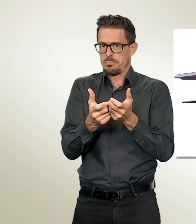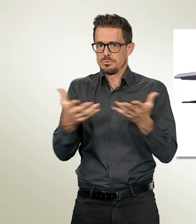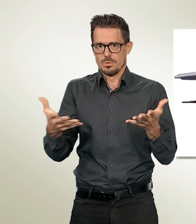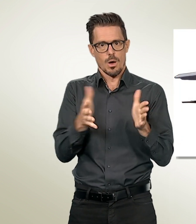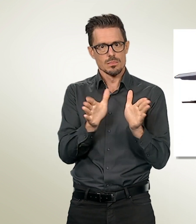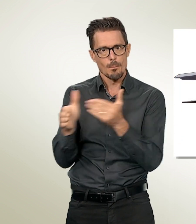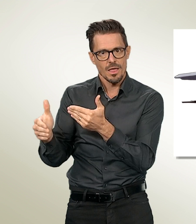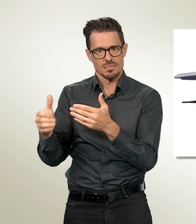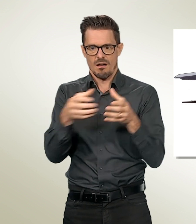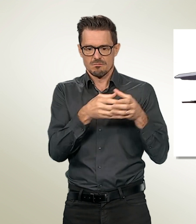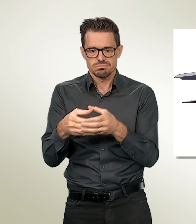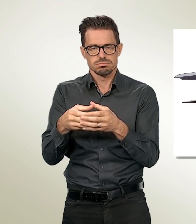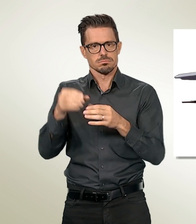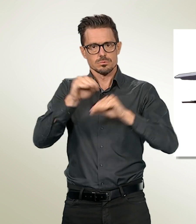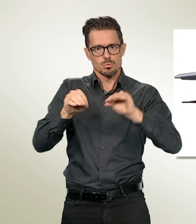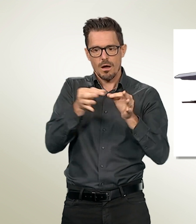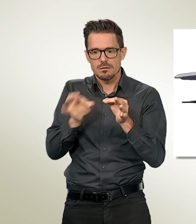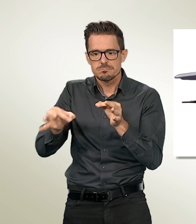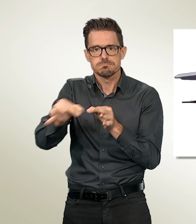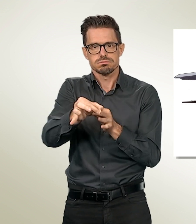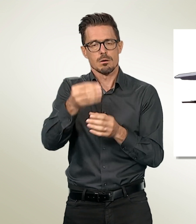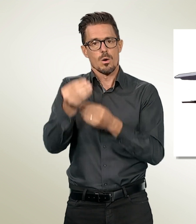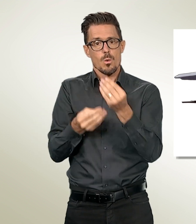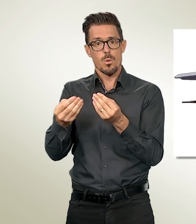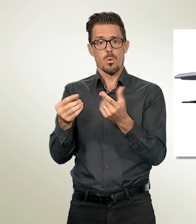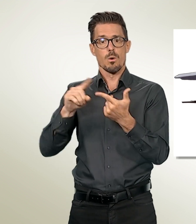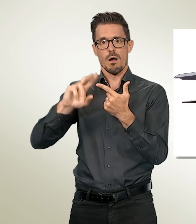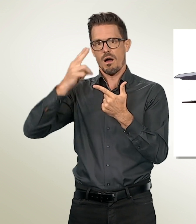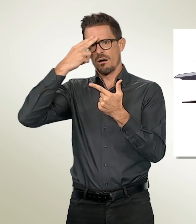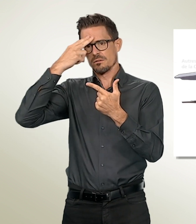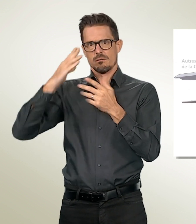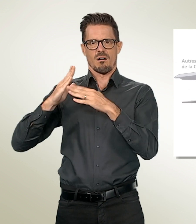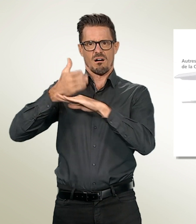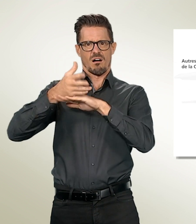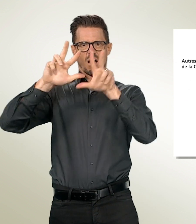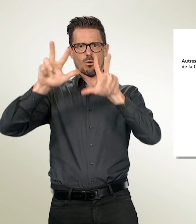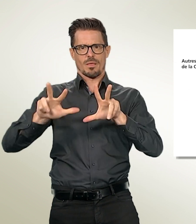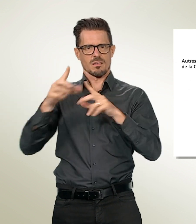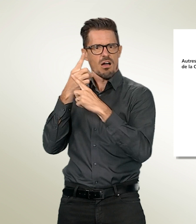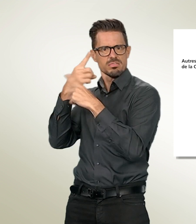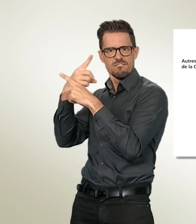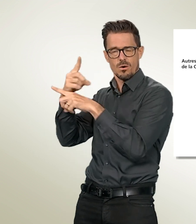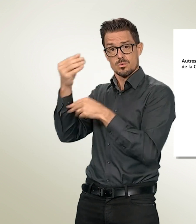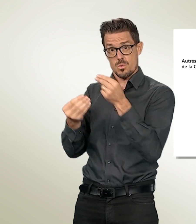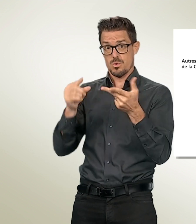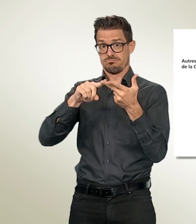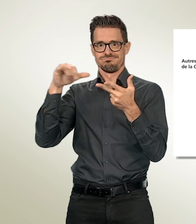que les troupes sanitaires en temps de pandémie ou que la cyberdéfense. L'acquisition et l'utilisation de nouveaux avions